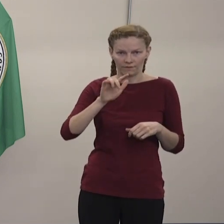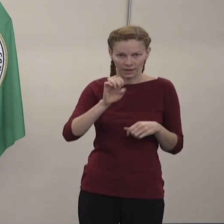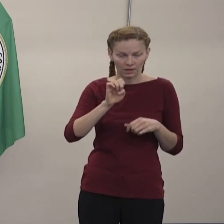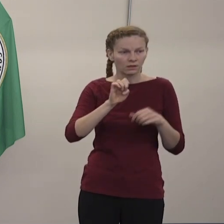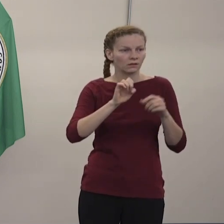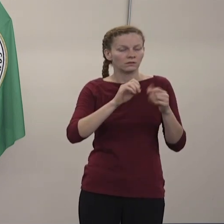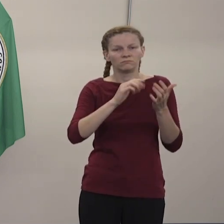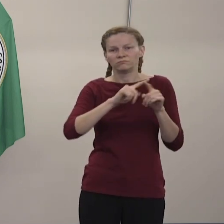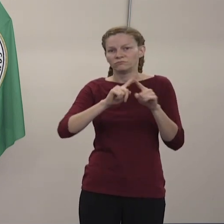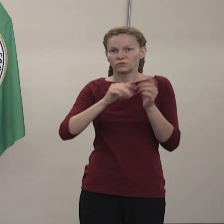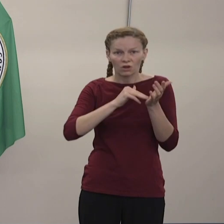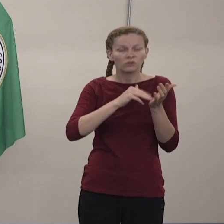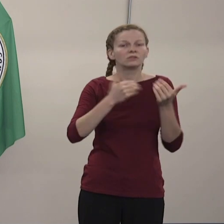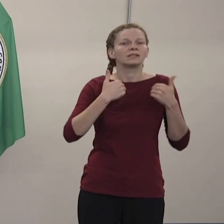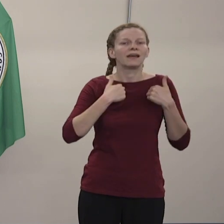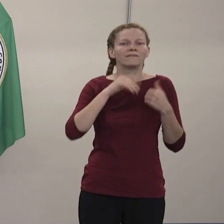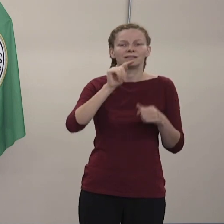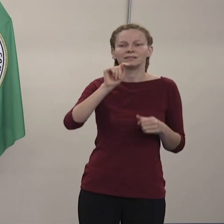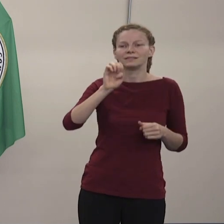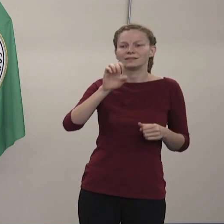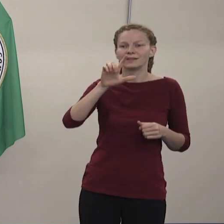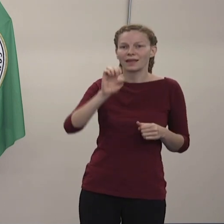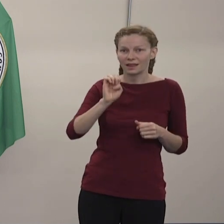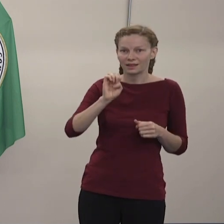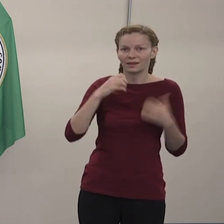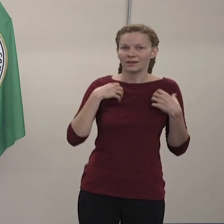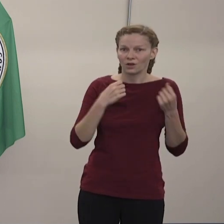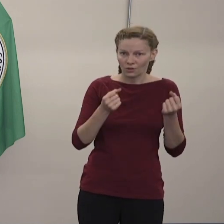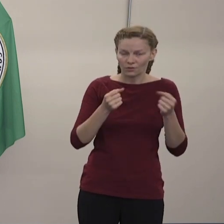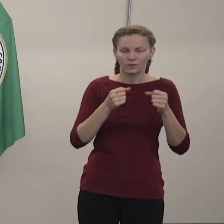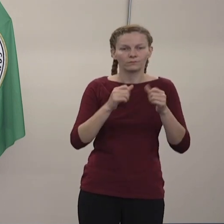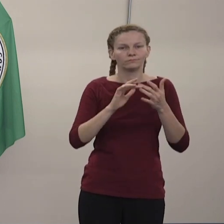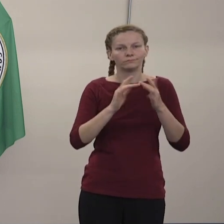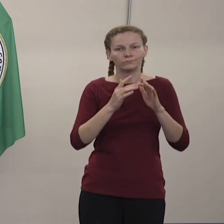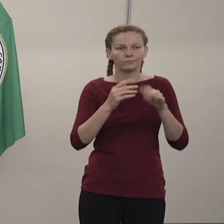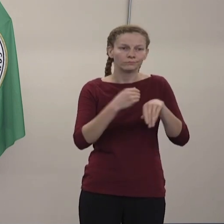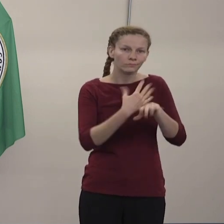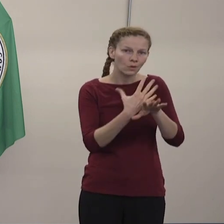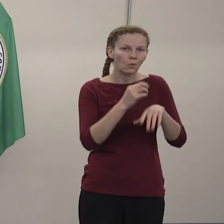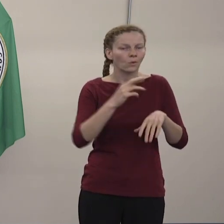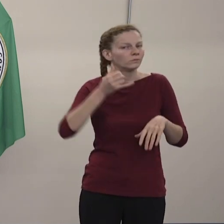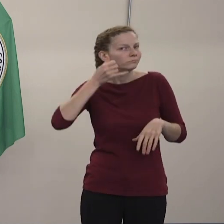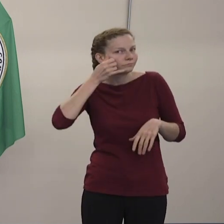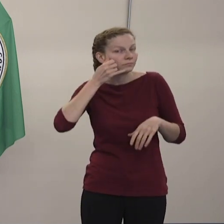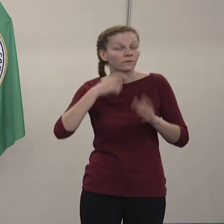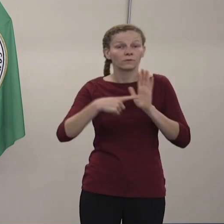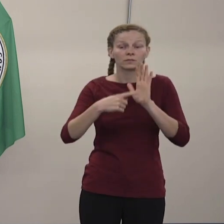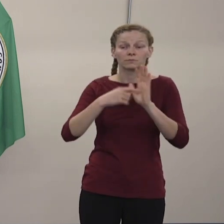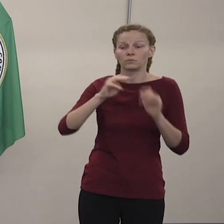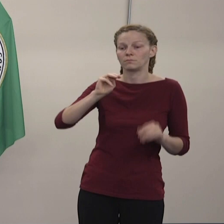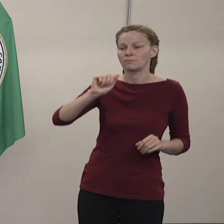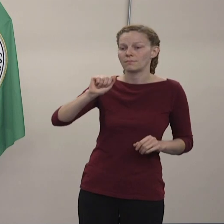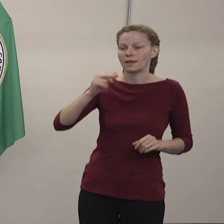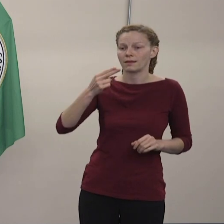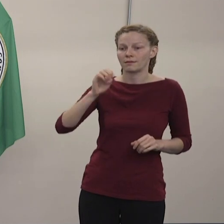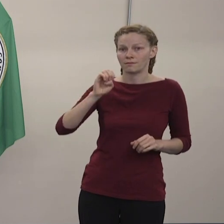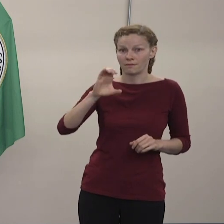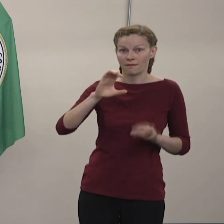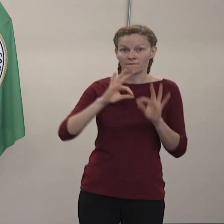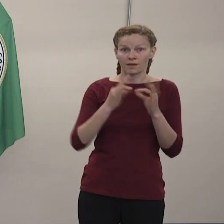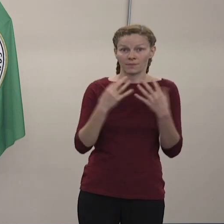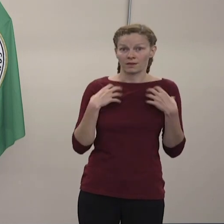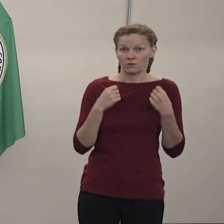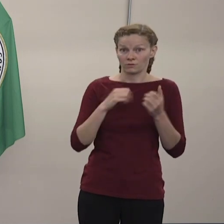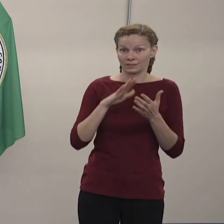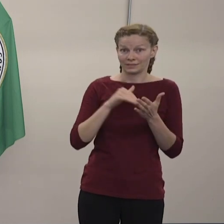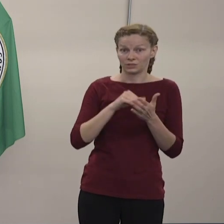pruebas. Estos incluyen Mehek Family Center, las